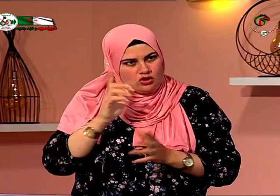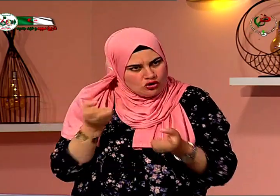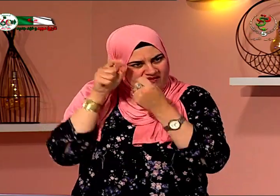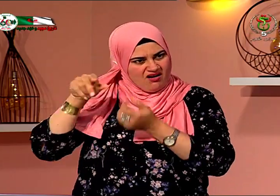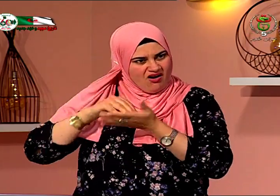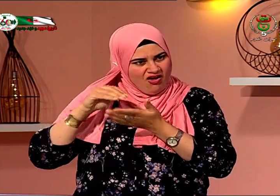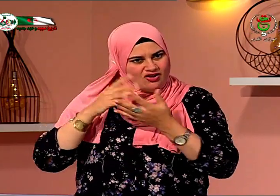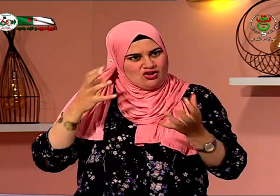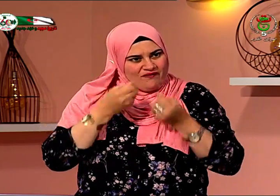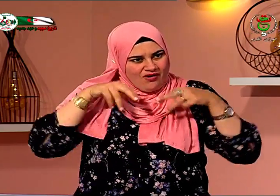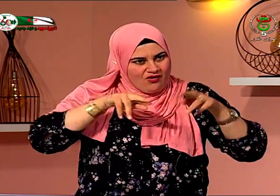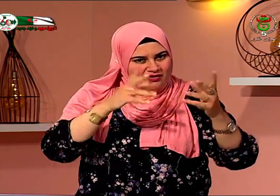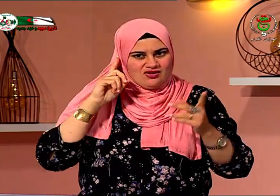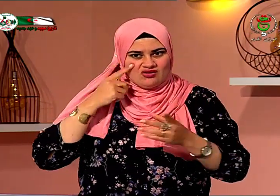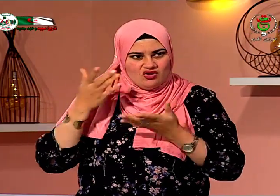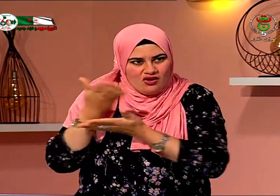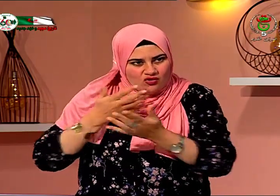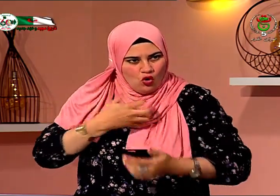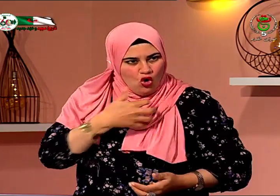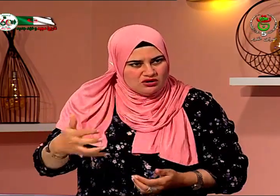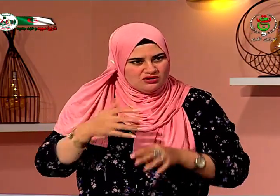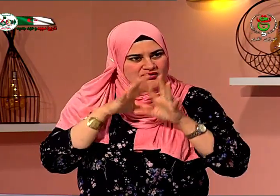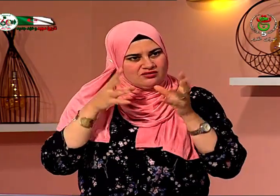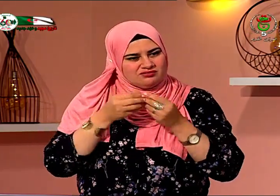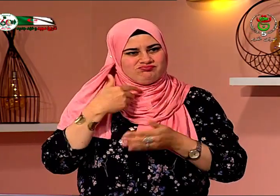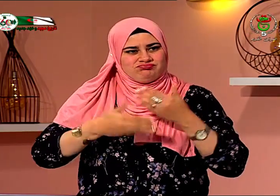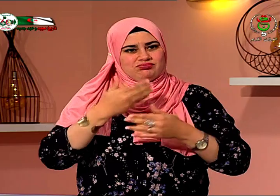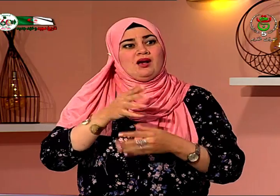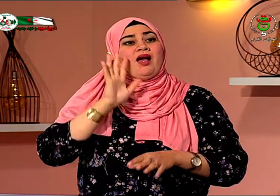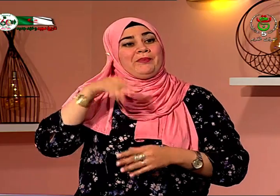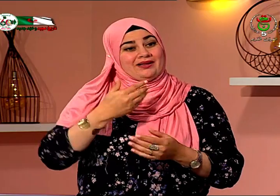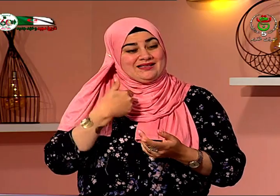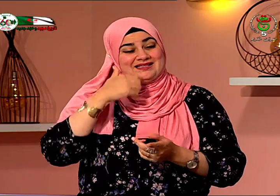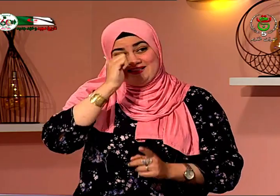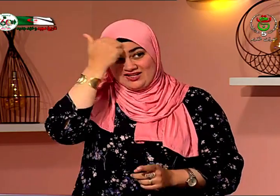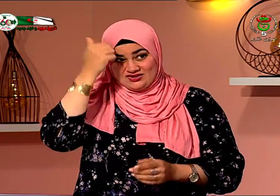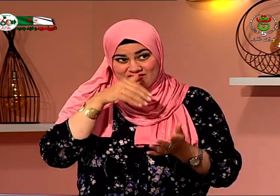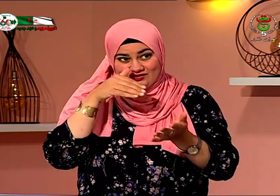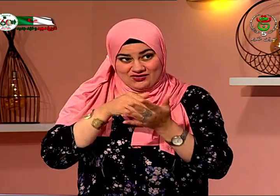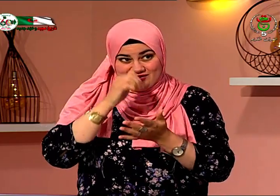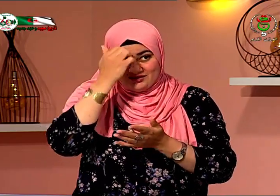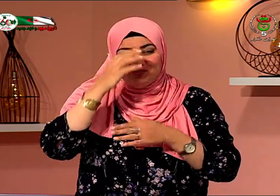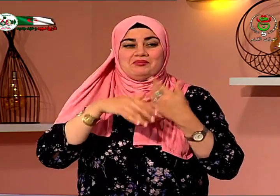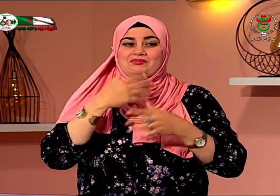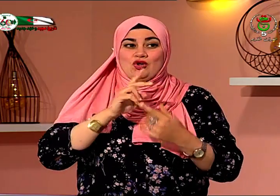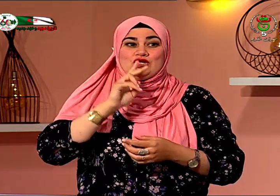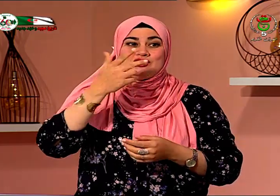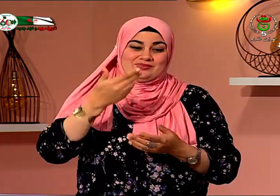بالمدارس بالابتدائية ثم التانوية ومن بعد تخرجت وعملت